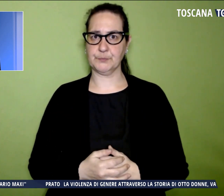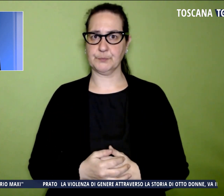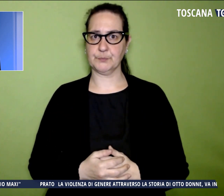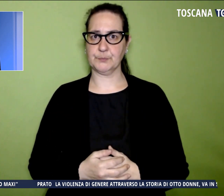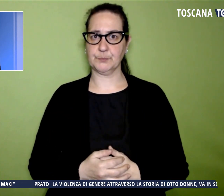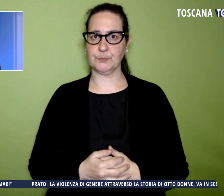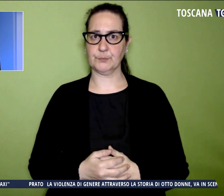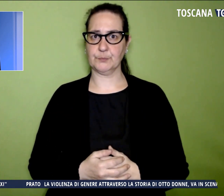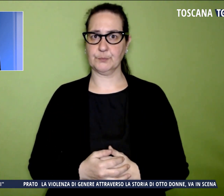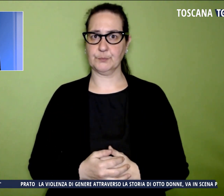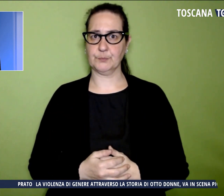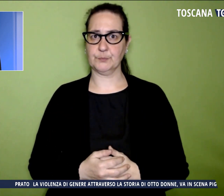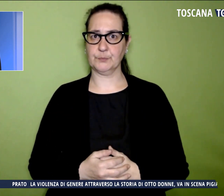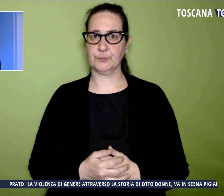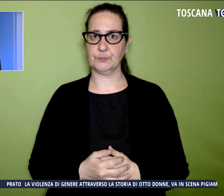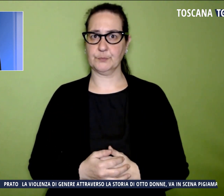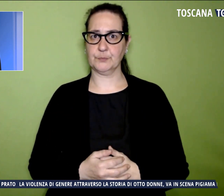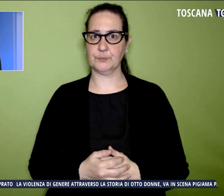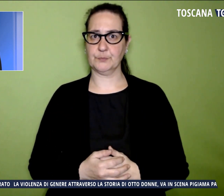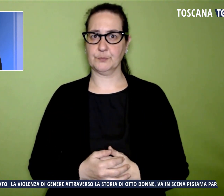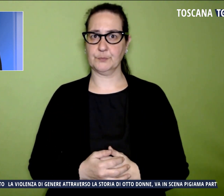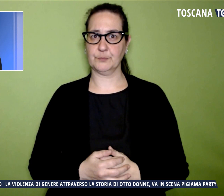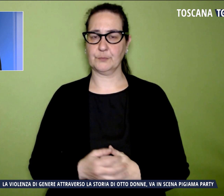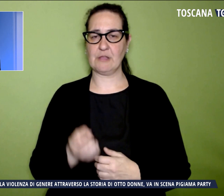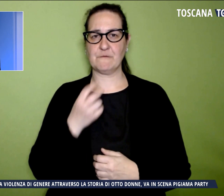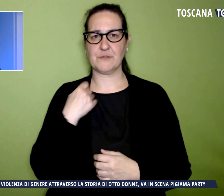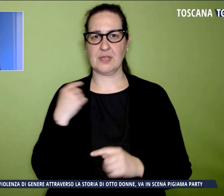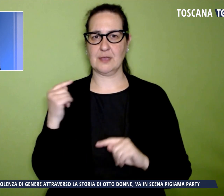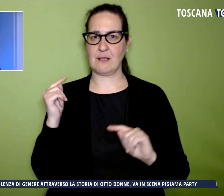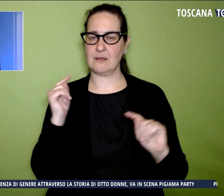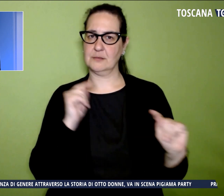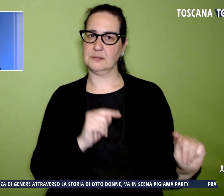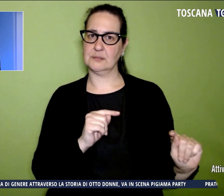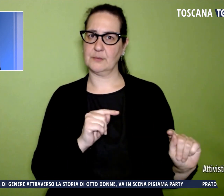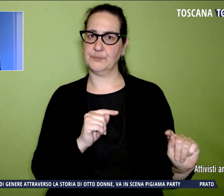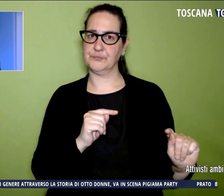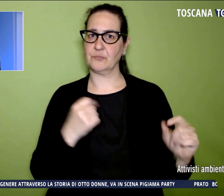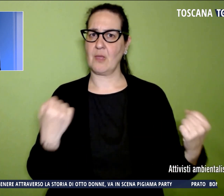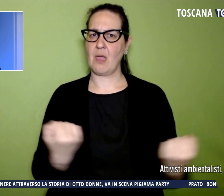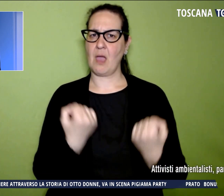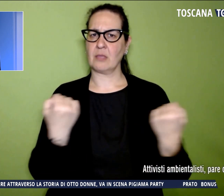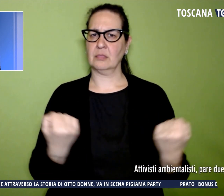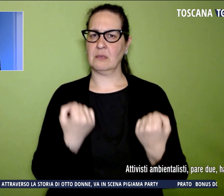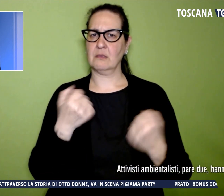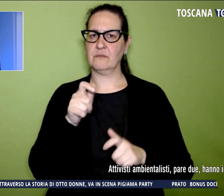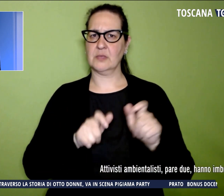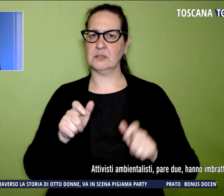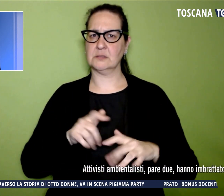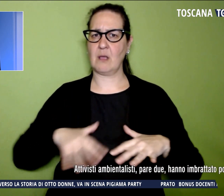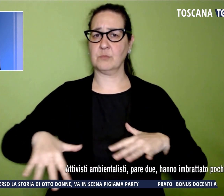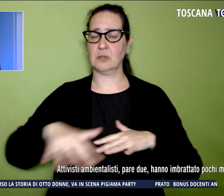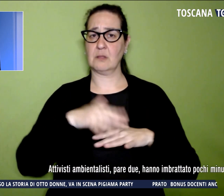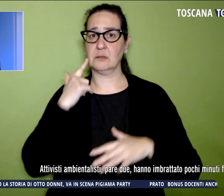Andiamo adesso a Firenze. Attivisti ambientalisti, pare due, hanno